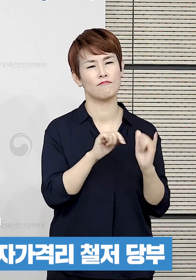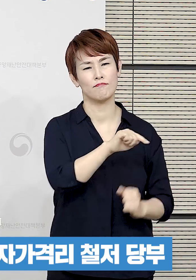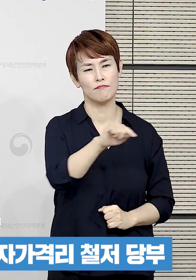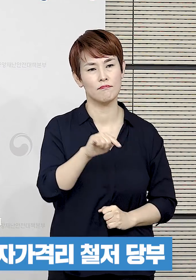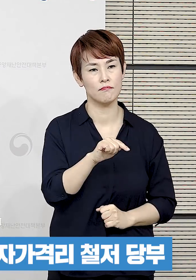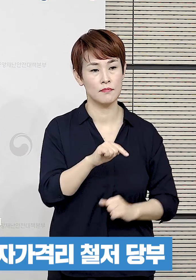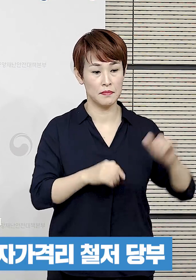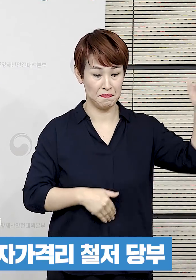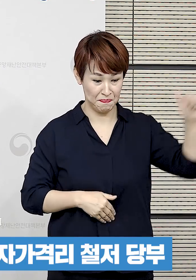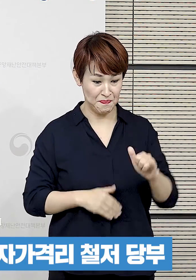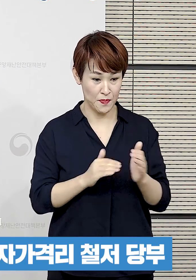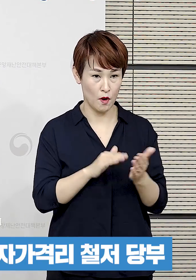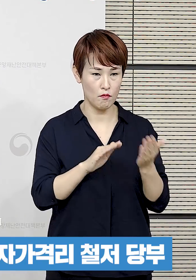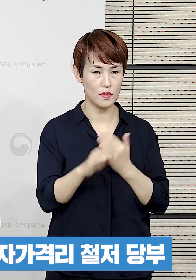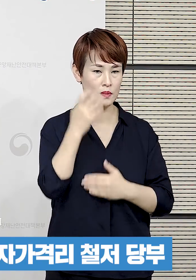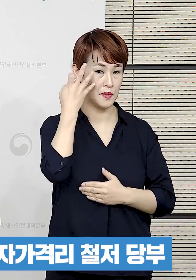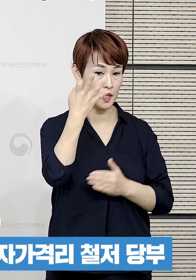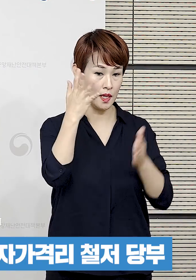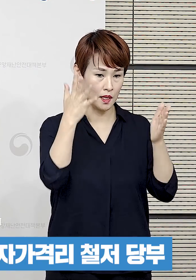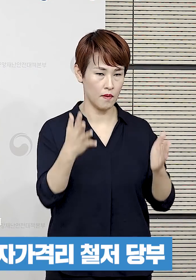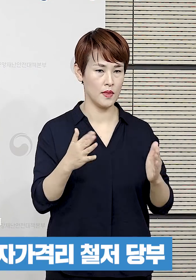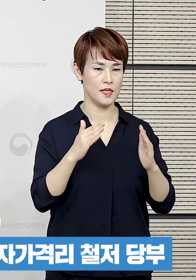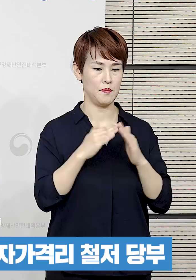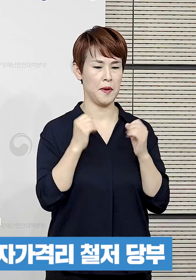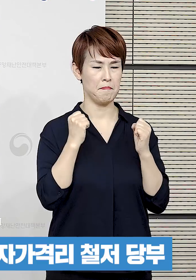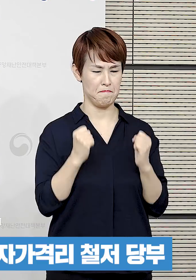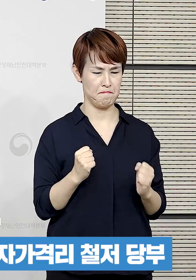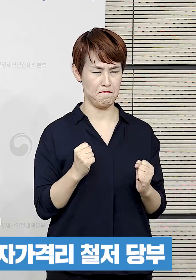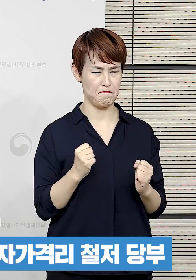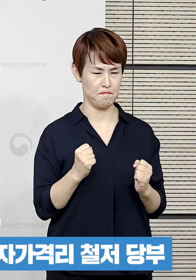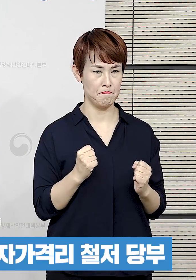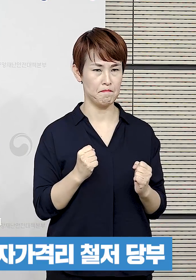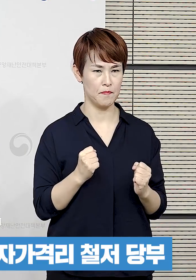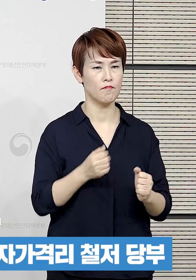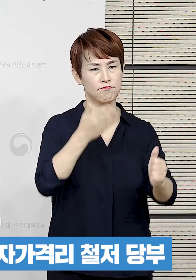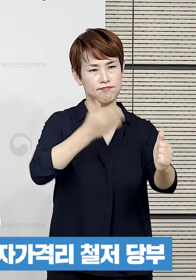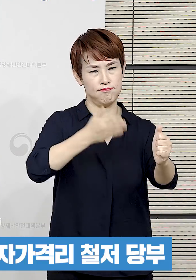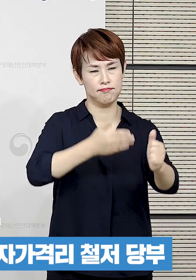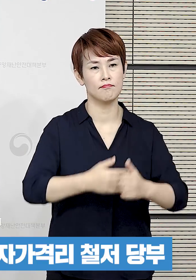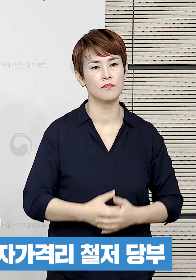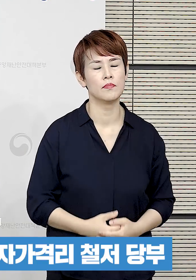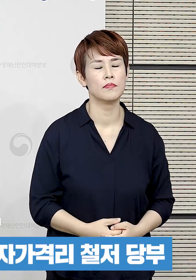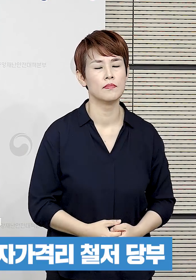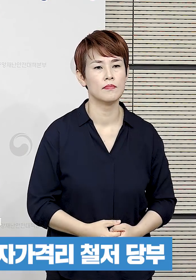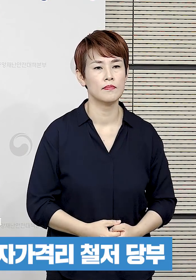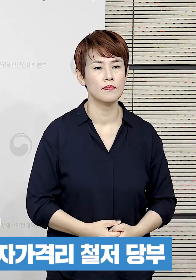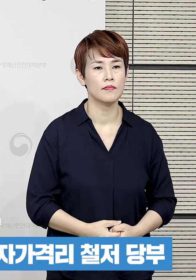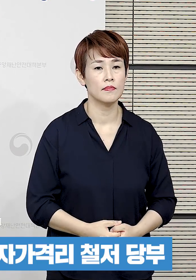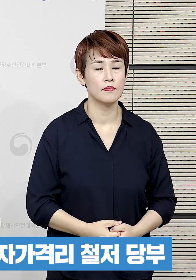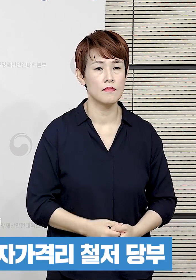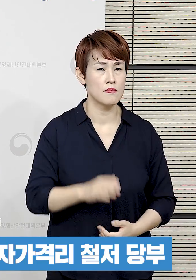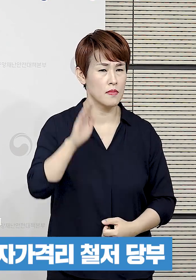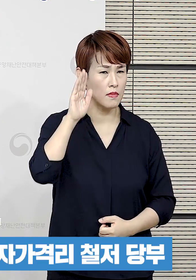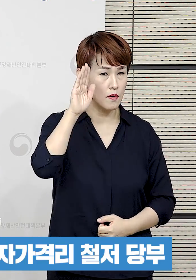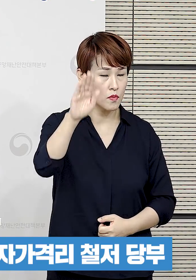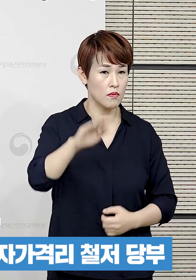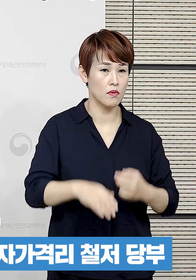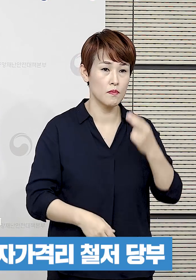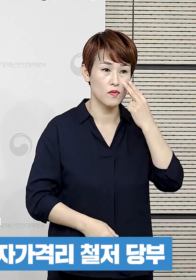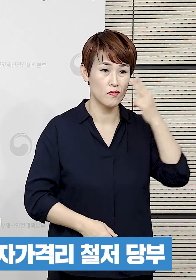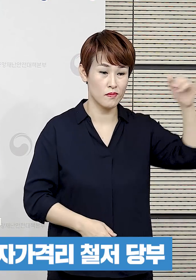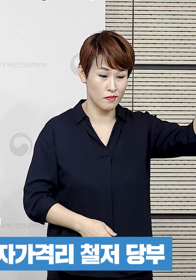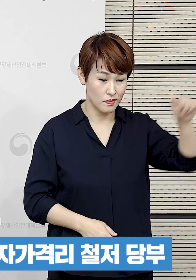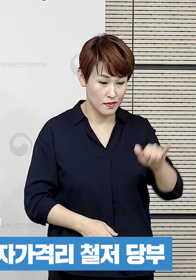기국 후 14일간은 자택에서 자가격리를 철저히 지켜주실 것을 당부드립니다. 앞으로